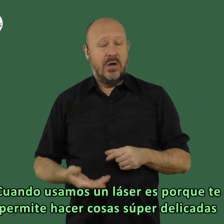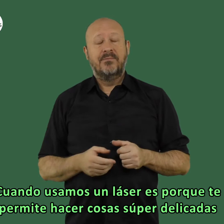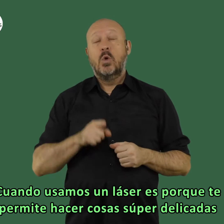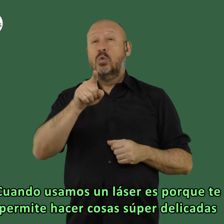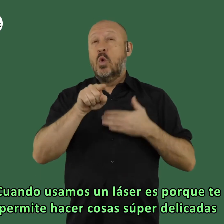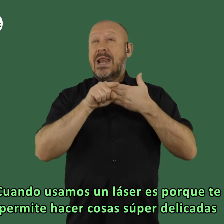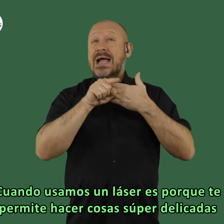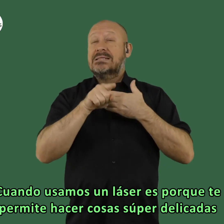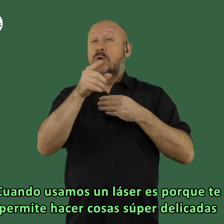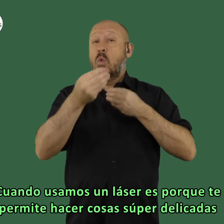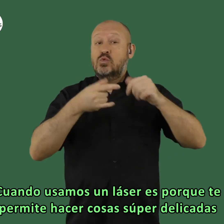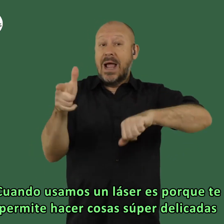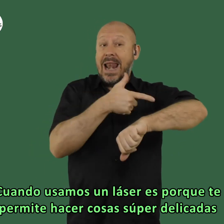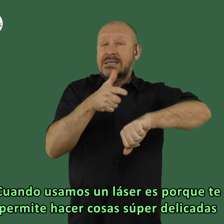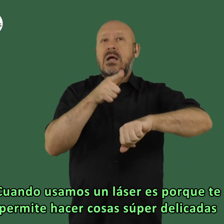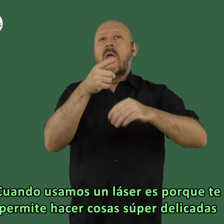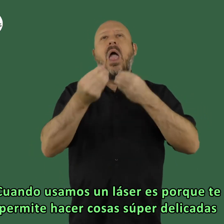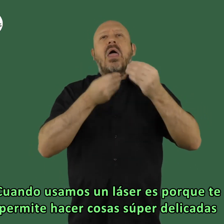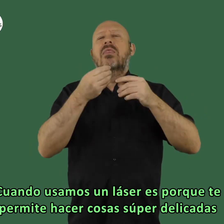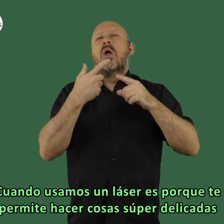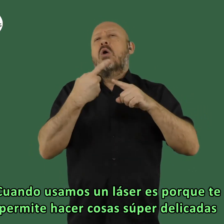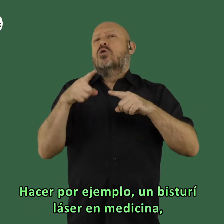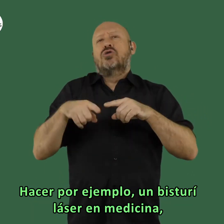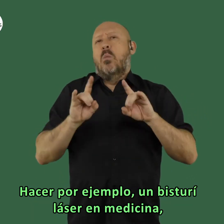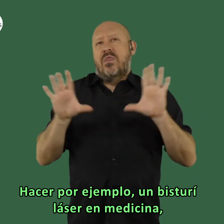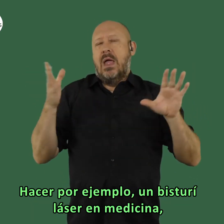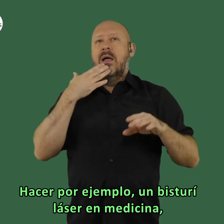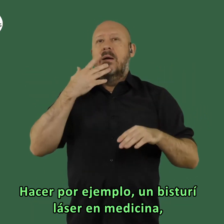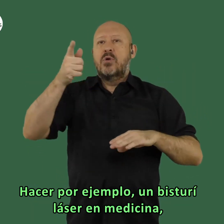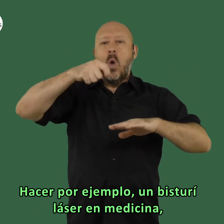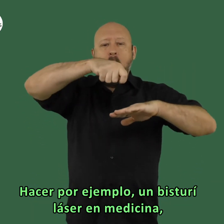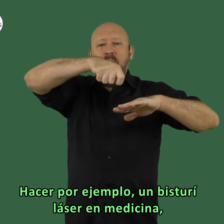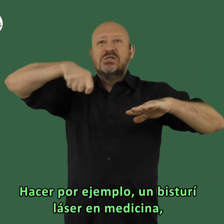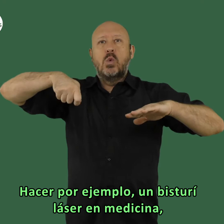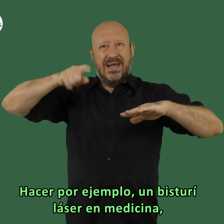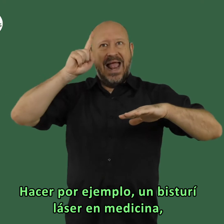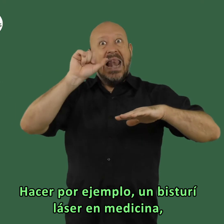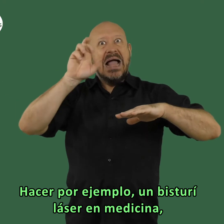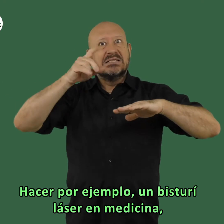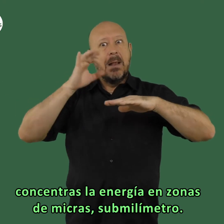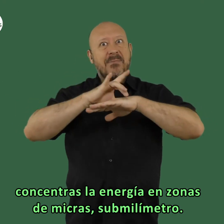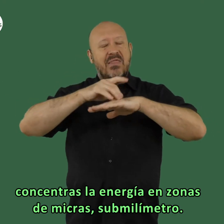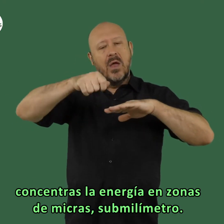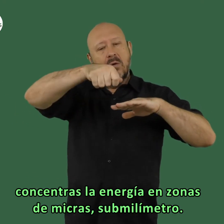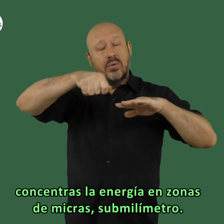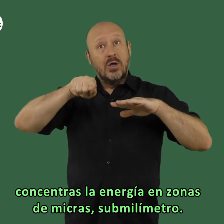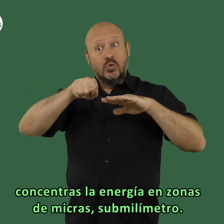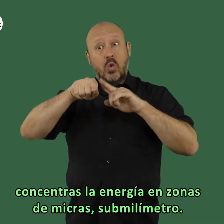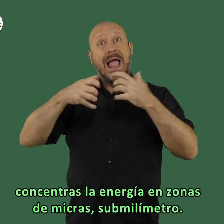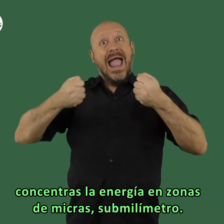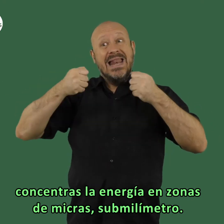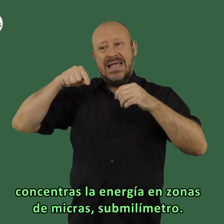siendo la misma cuando usamos un láser es porque te permite hacer cosas súper delicadas hacer un ejemplo un bisturí láser en medicina que entonces